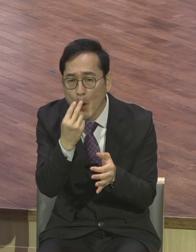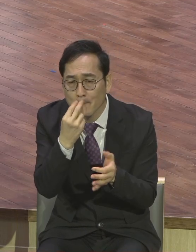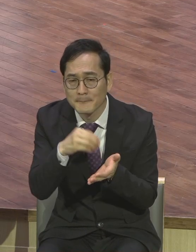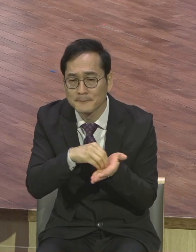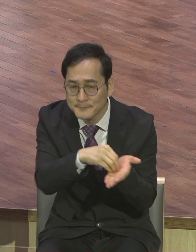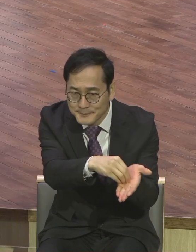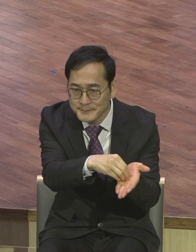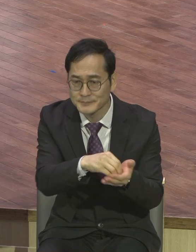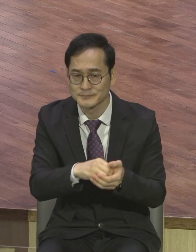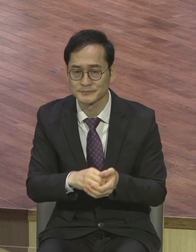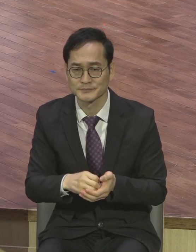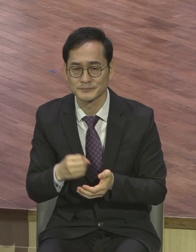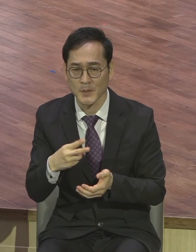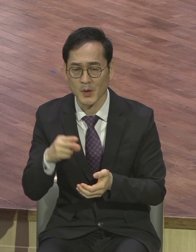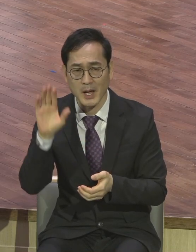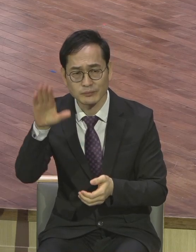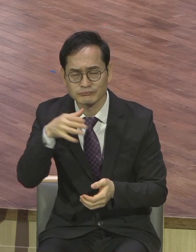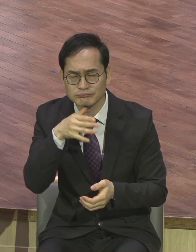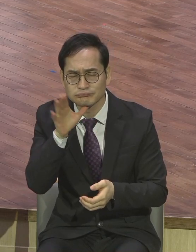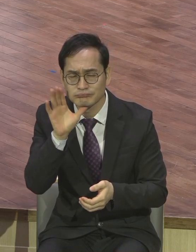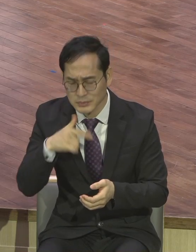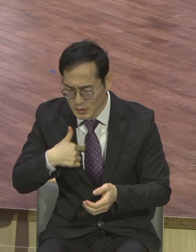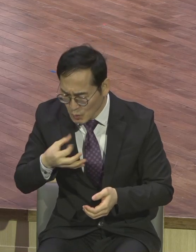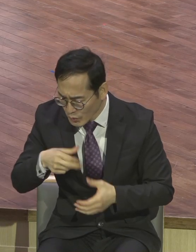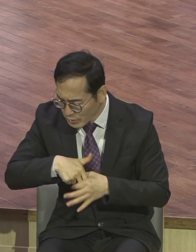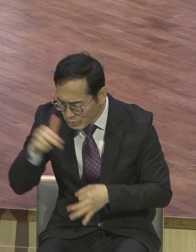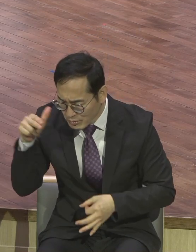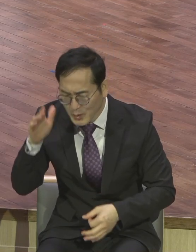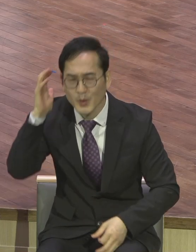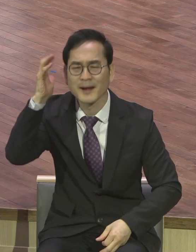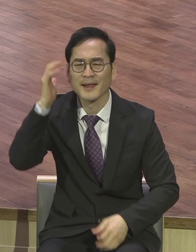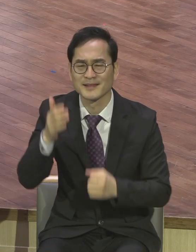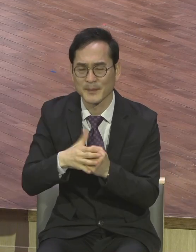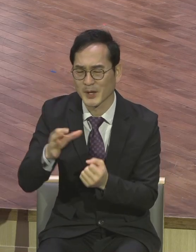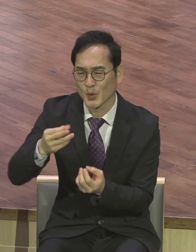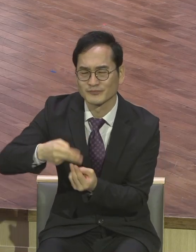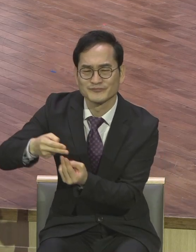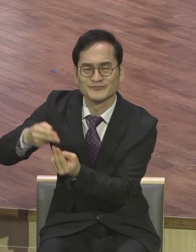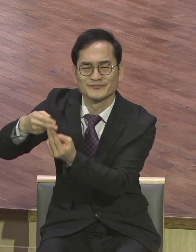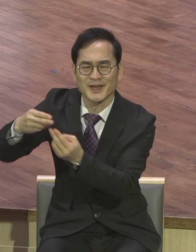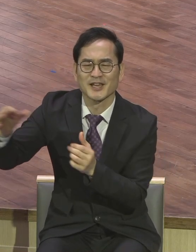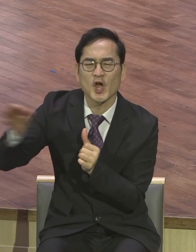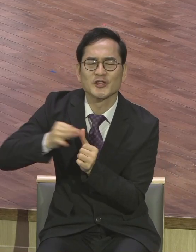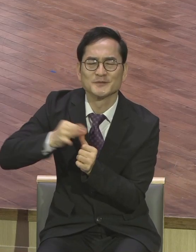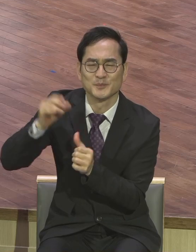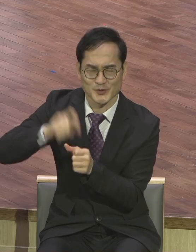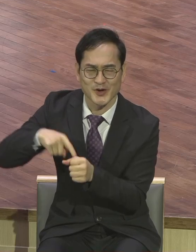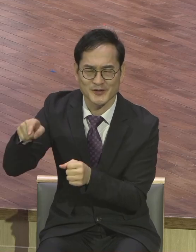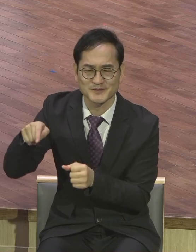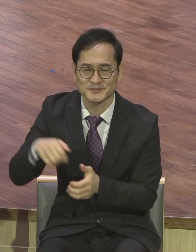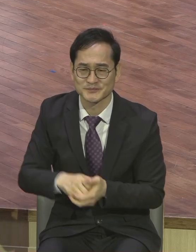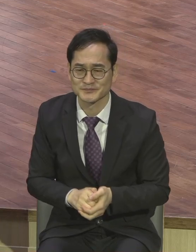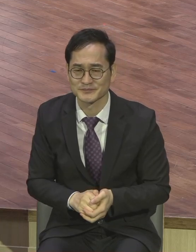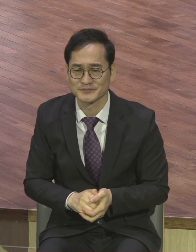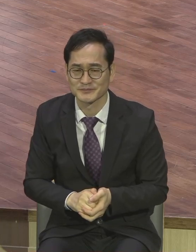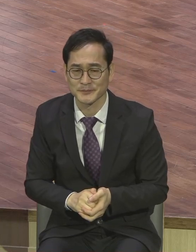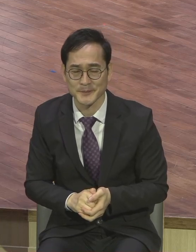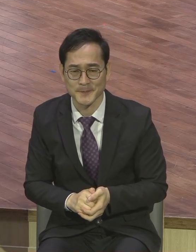또 노후 대책을 위해서 연금을 듭니다. 식장인들은 진급을 하기 위해서 자신들이